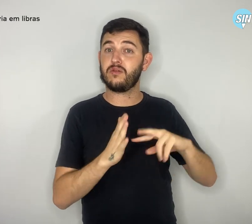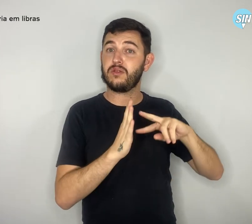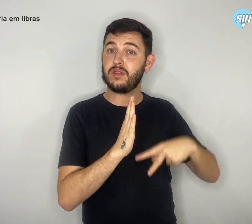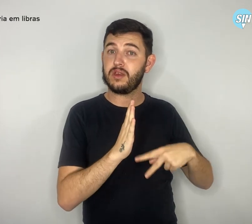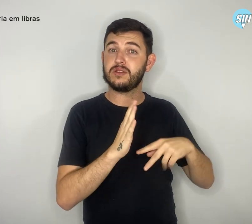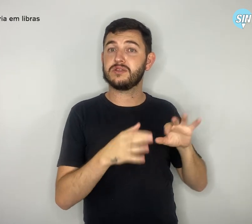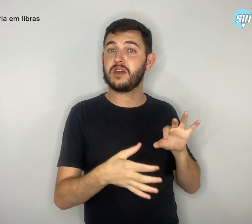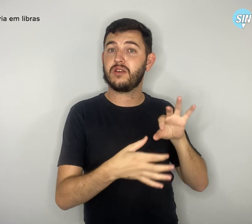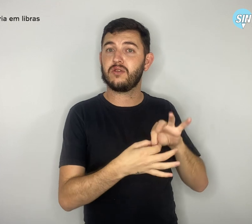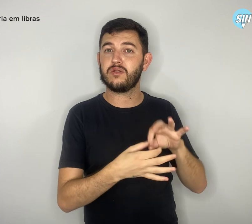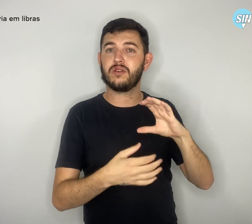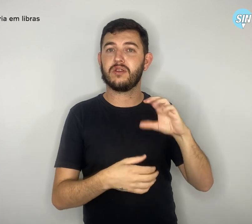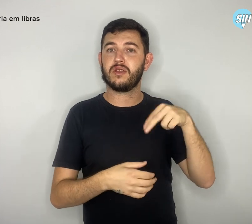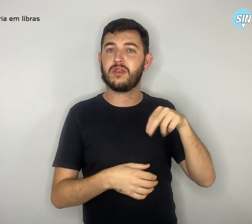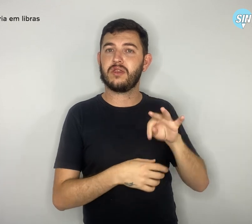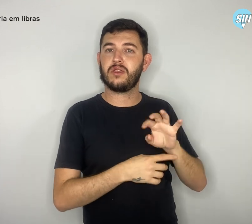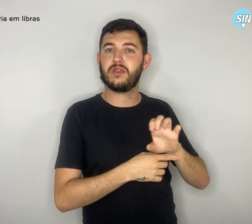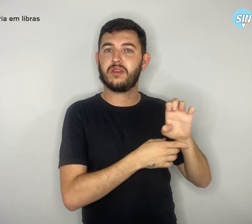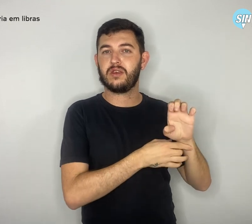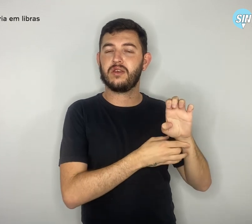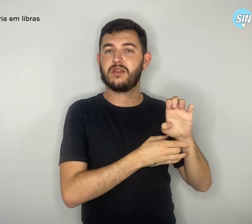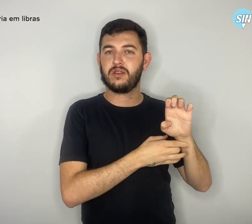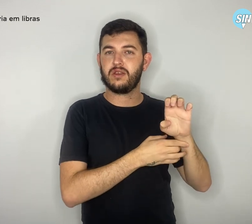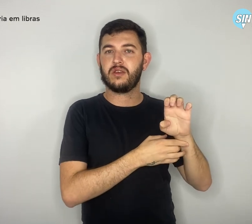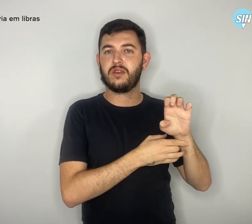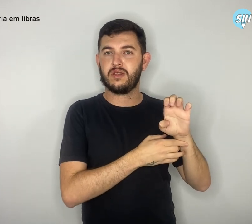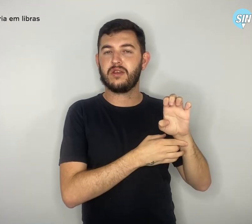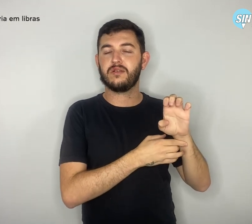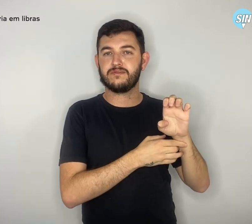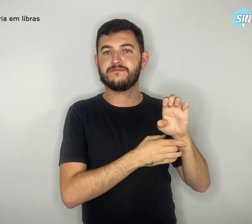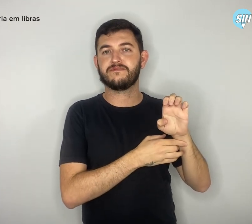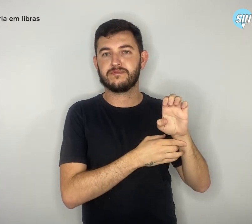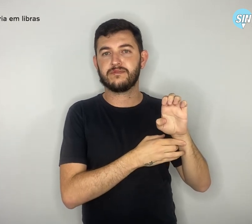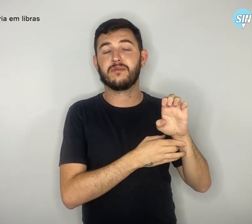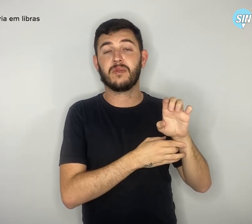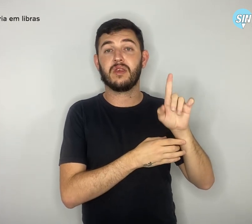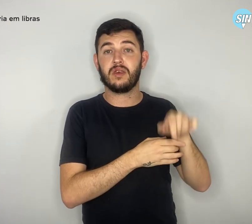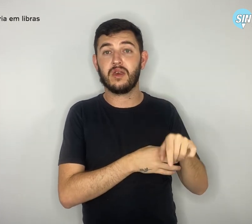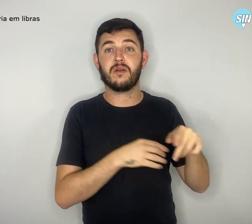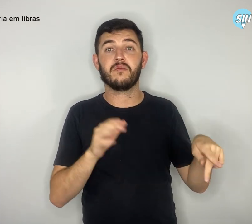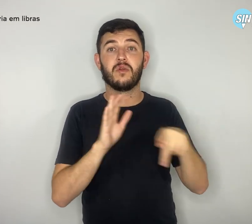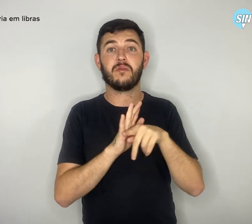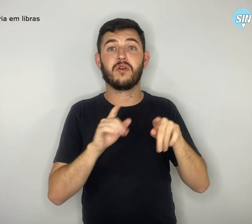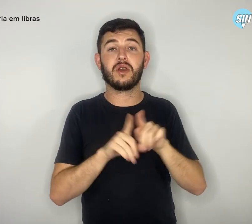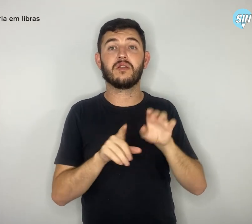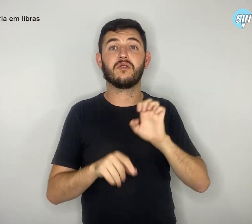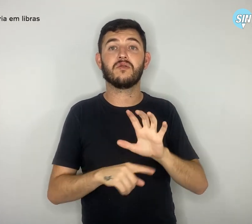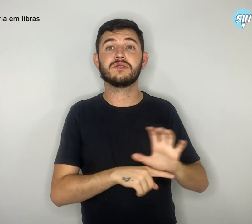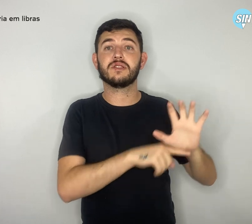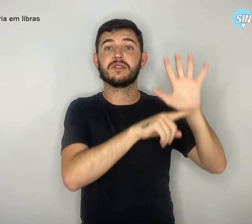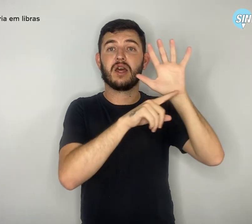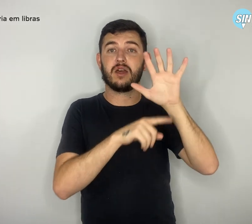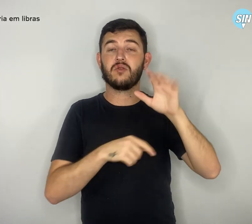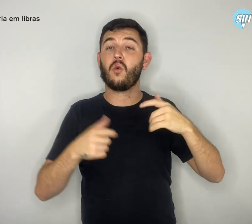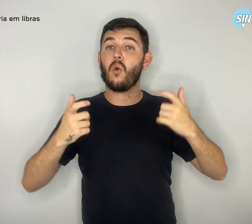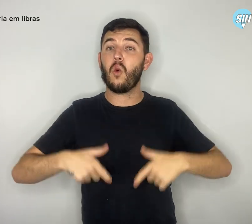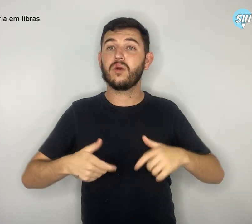CNTE da Unidade da Federação, onde a inscrição foi realizada. Em